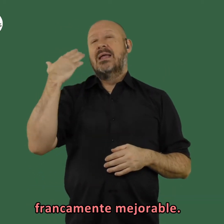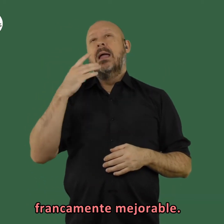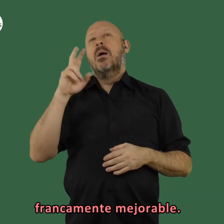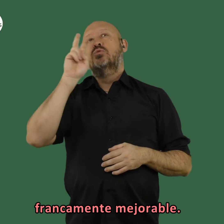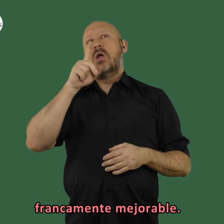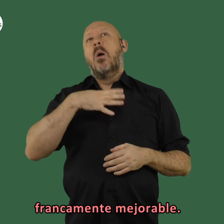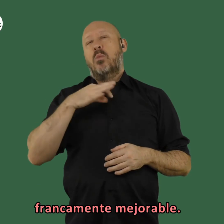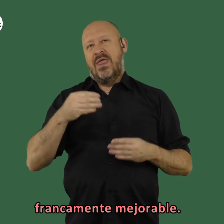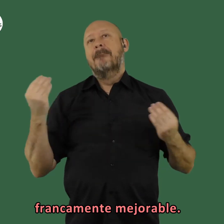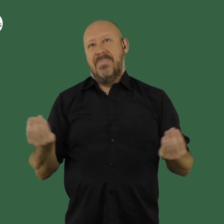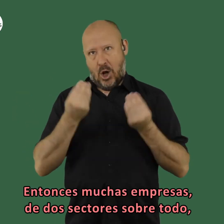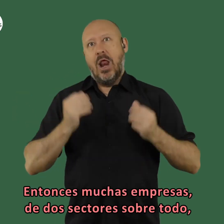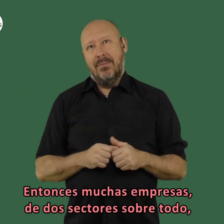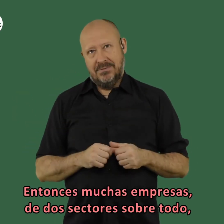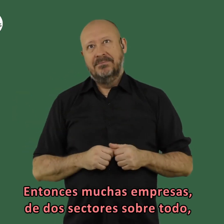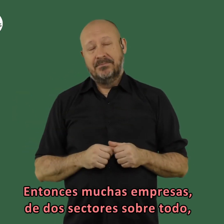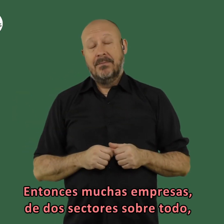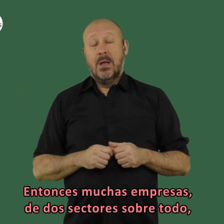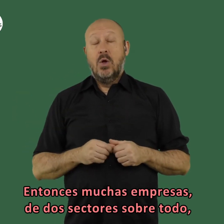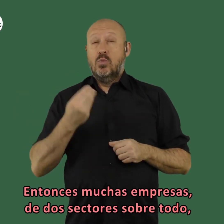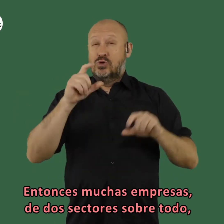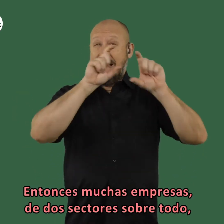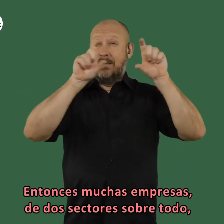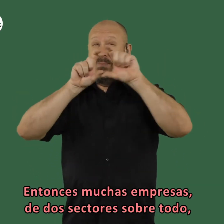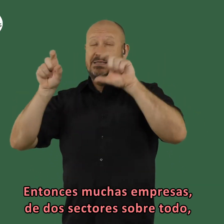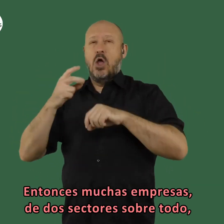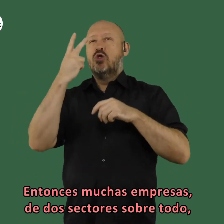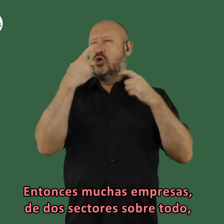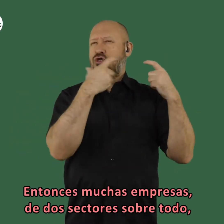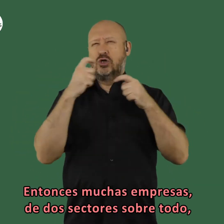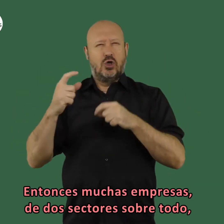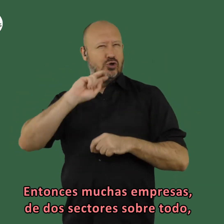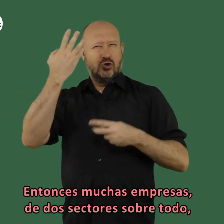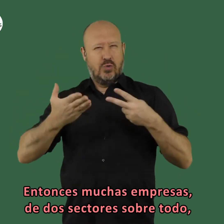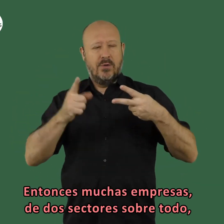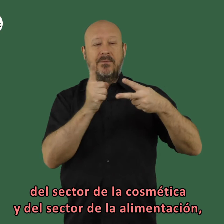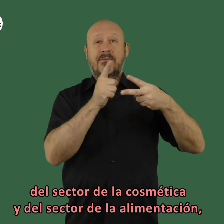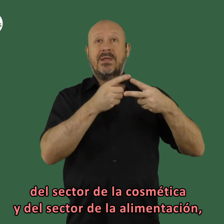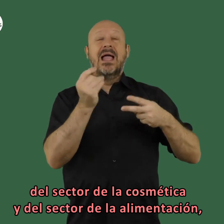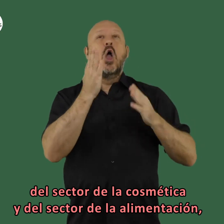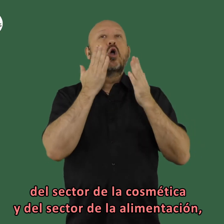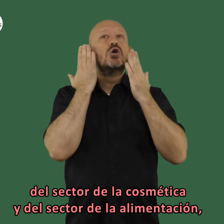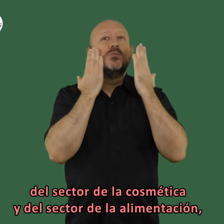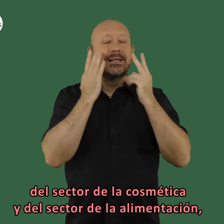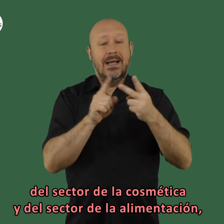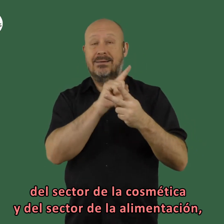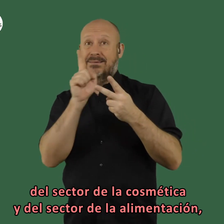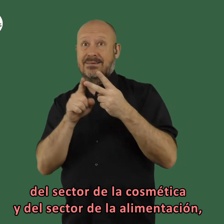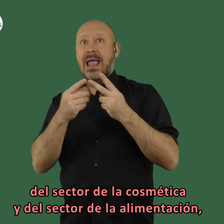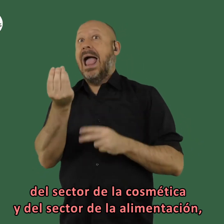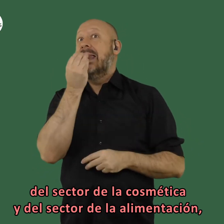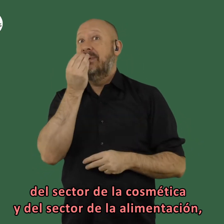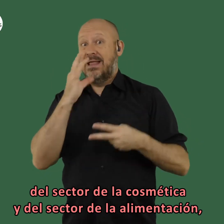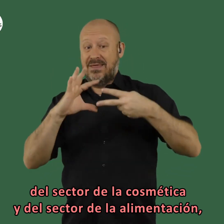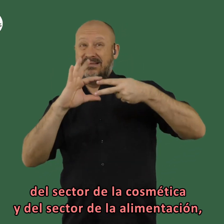francamente mejorable entonces muchas empresas de dos sectores sobre todo del sector de la cosmética